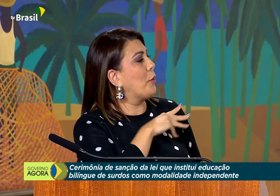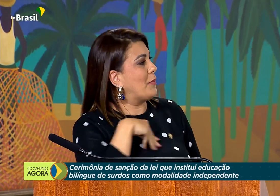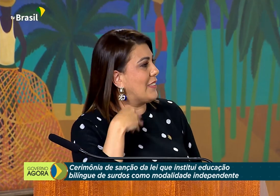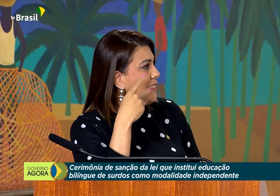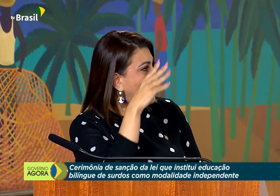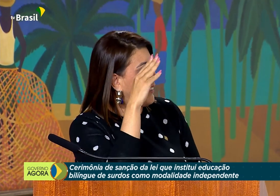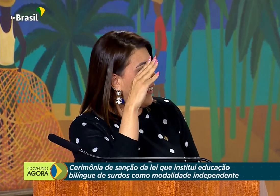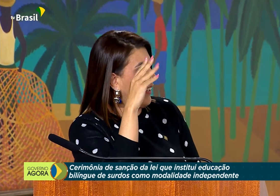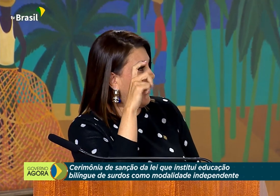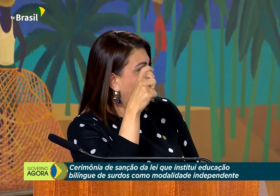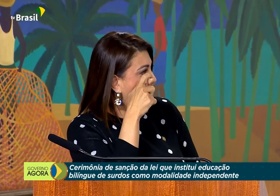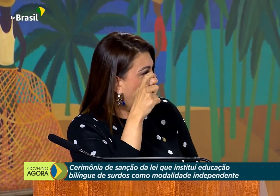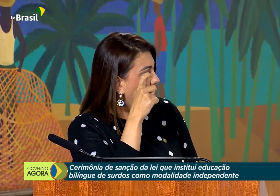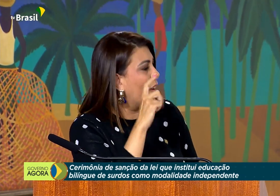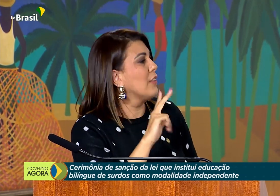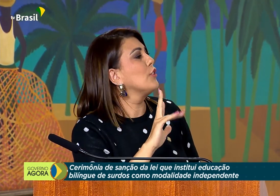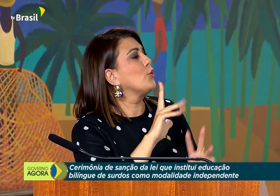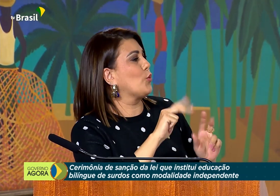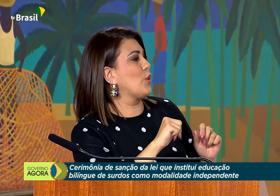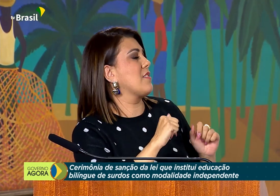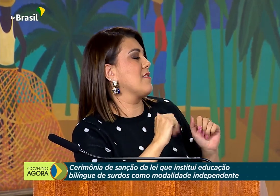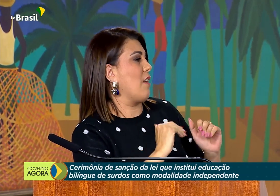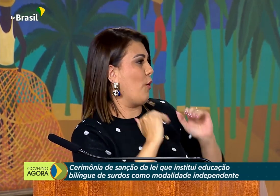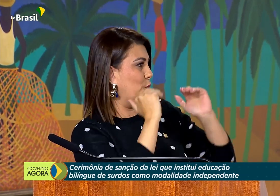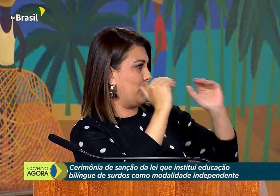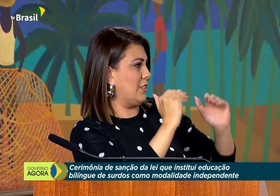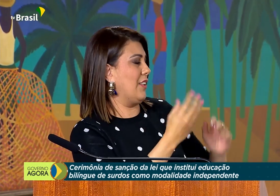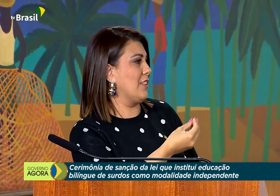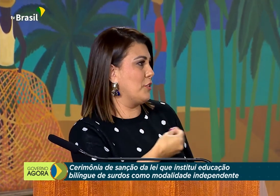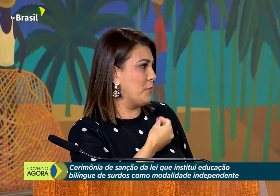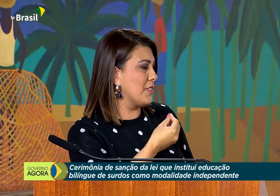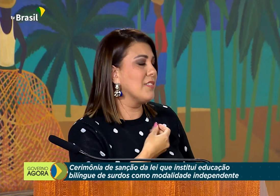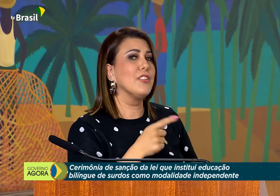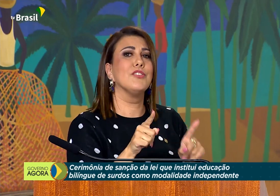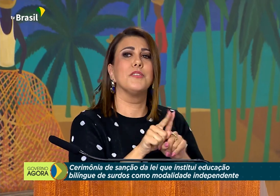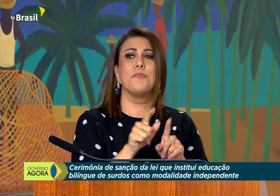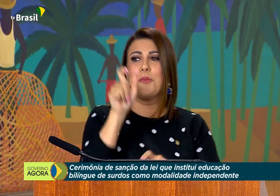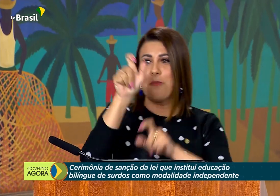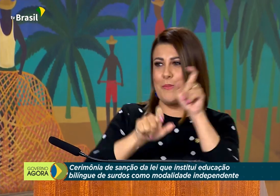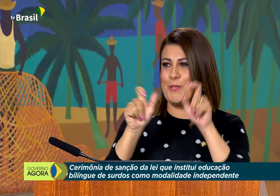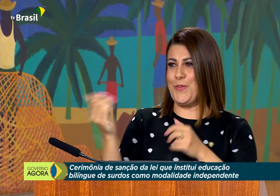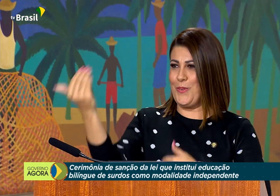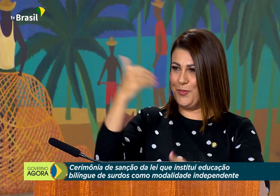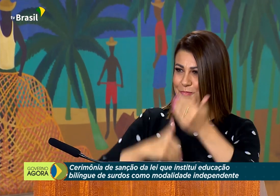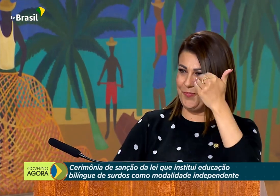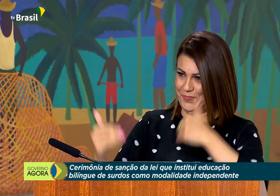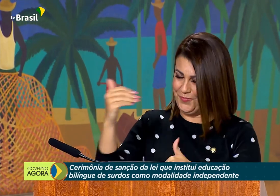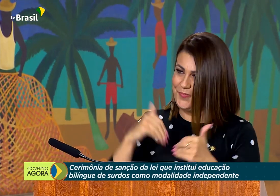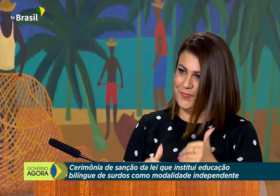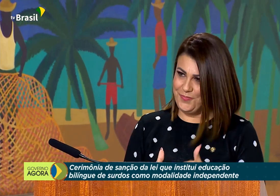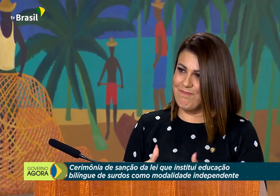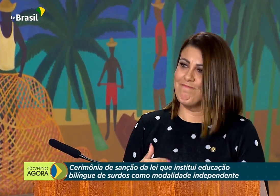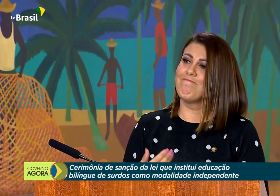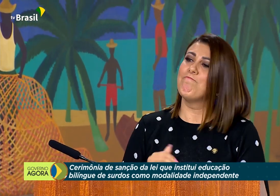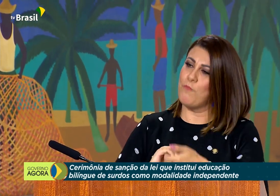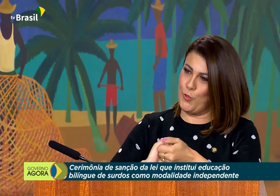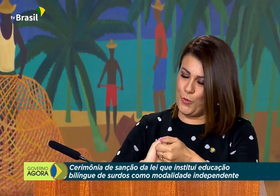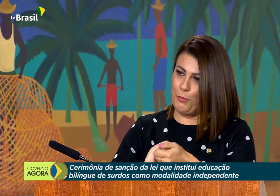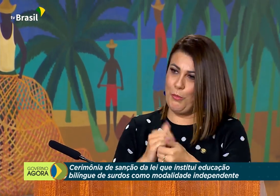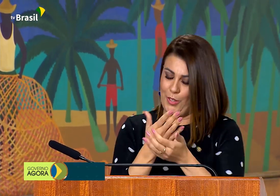secretária Ilda, que está aqui também, ministra da Mares, demais autoridades presentes e a todo o público que